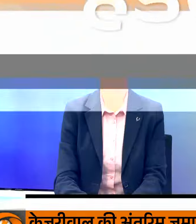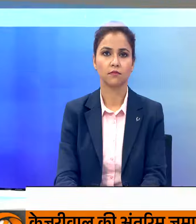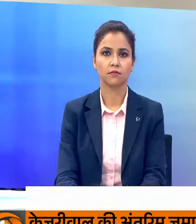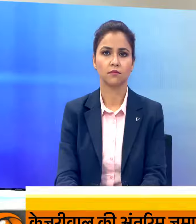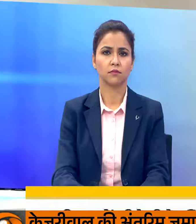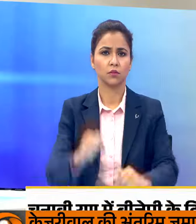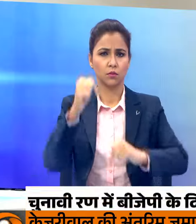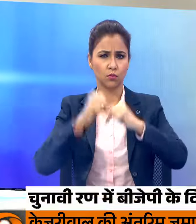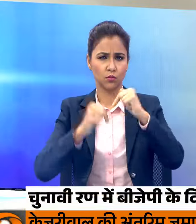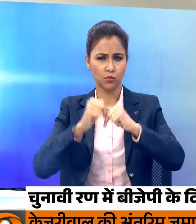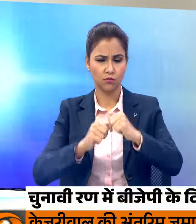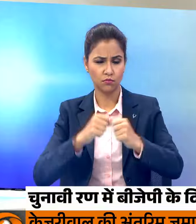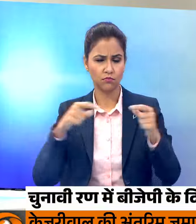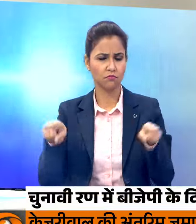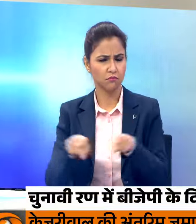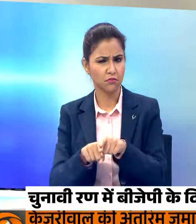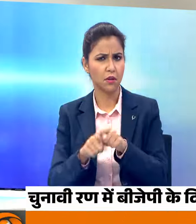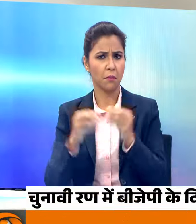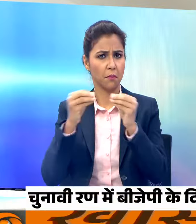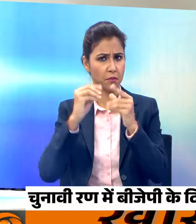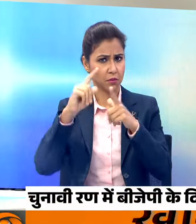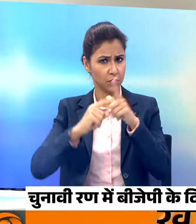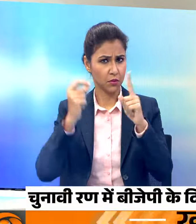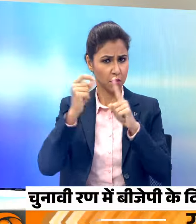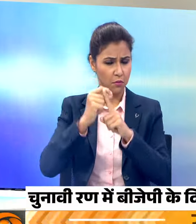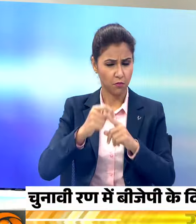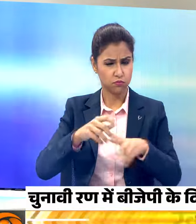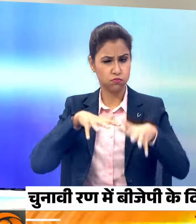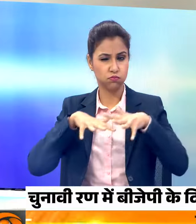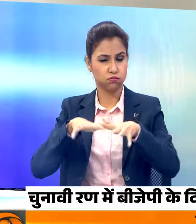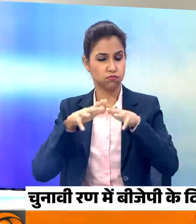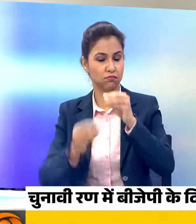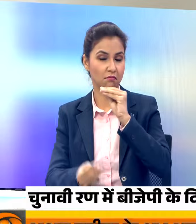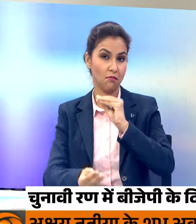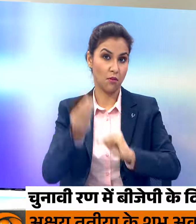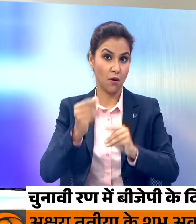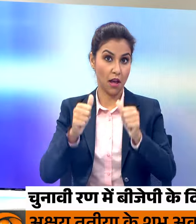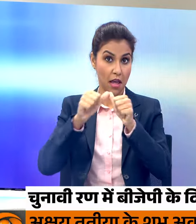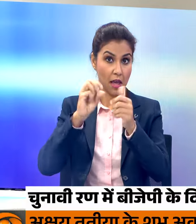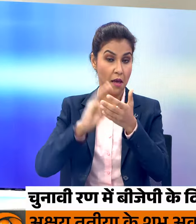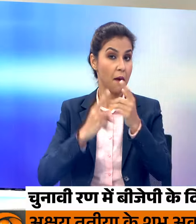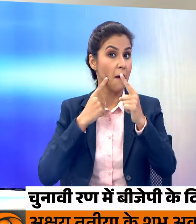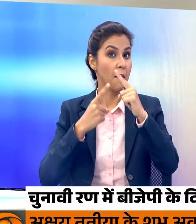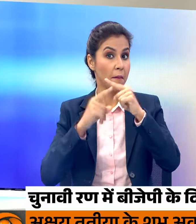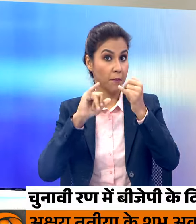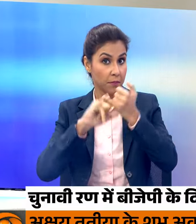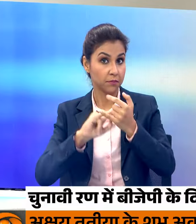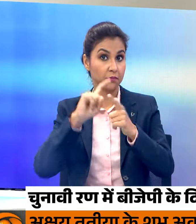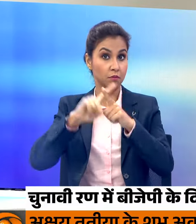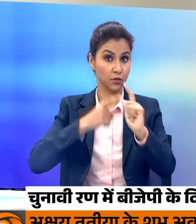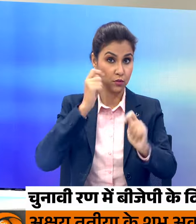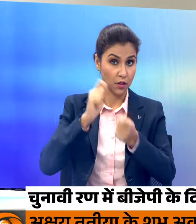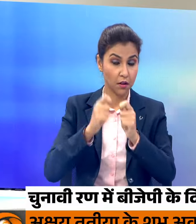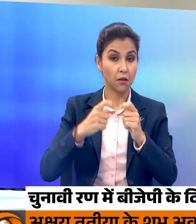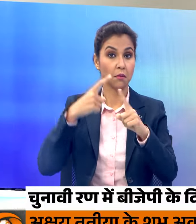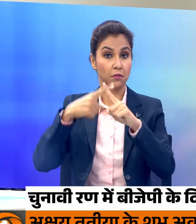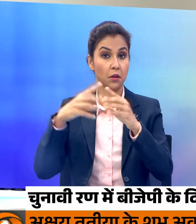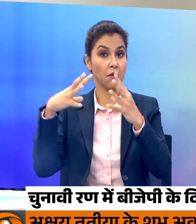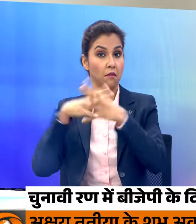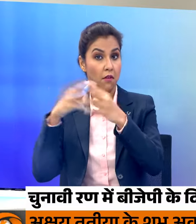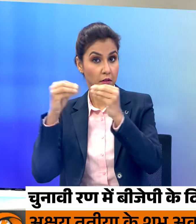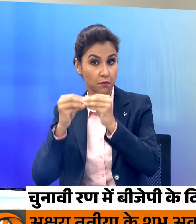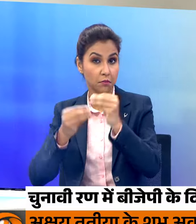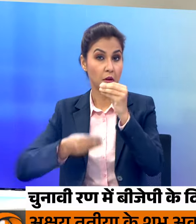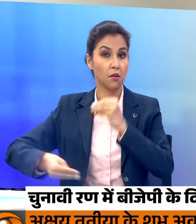चुनावी रण में बीजेपी के नेताओ की तुफानी रैली अमिच्छा जारखंड और पश्चिम मंगाल में तो जेपी